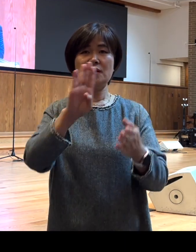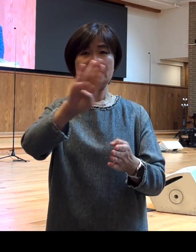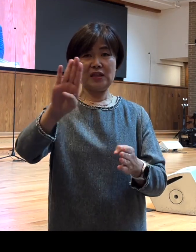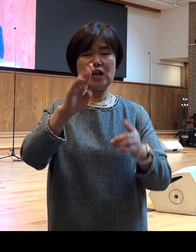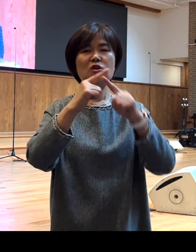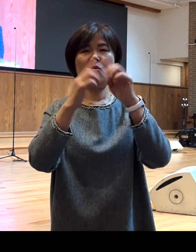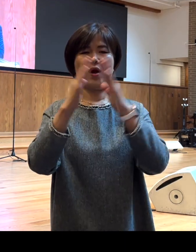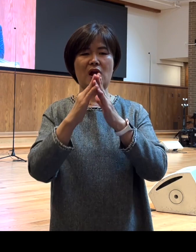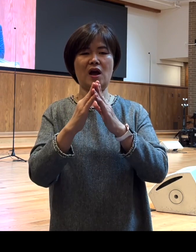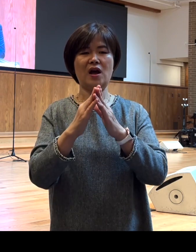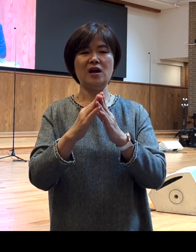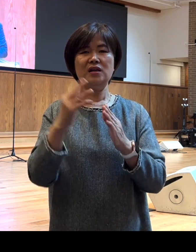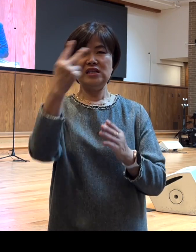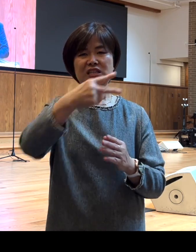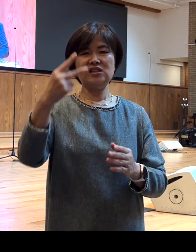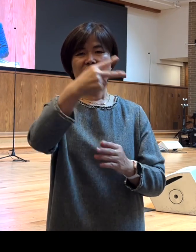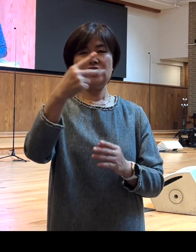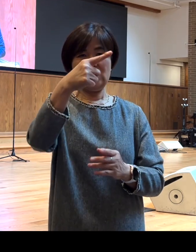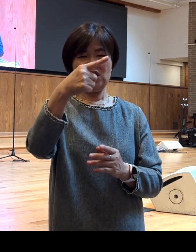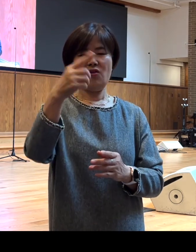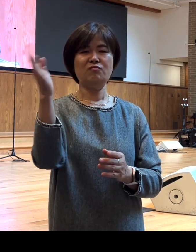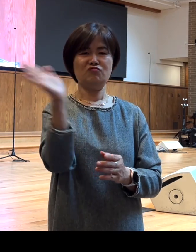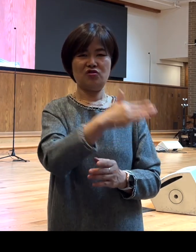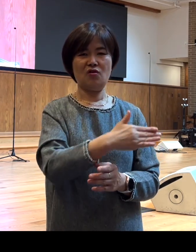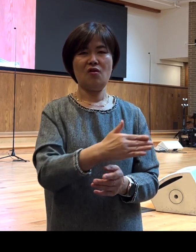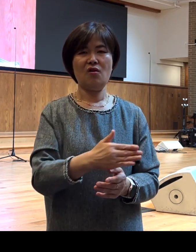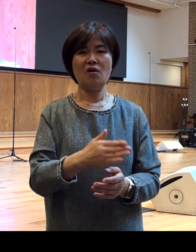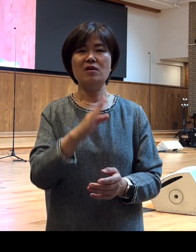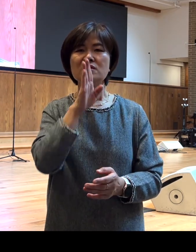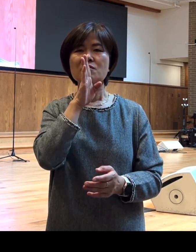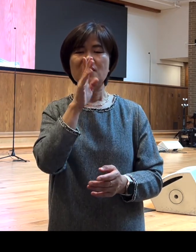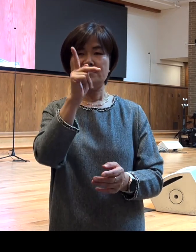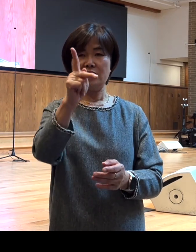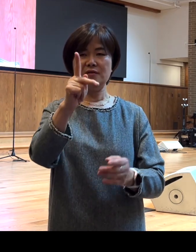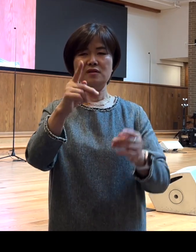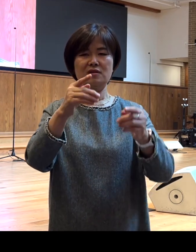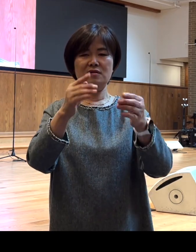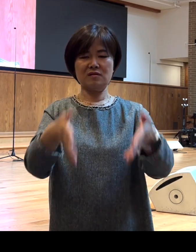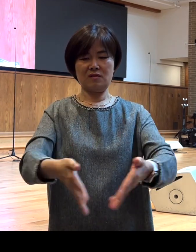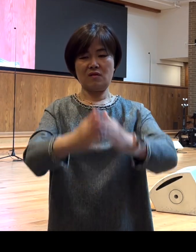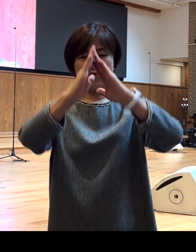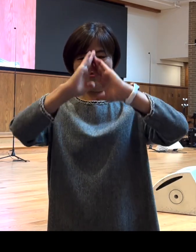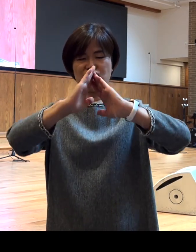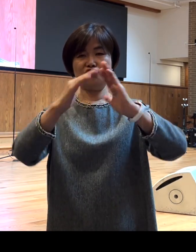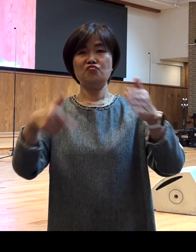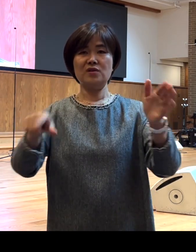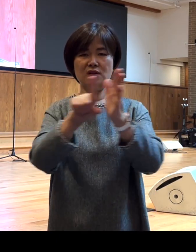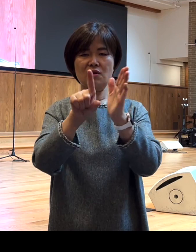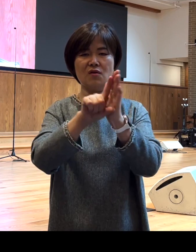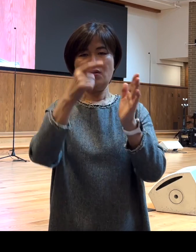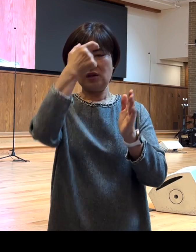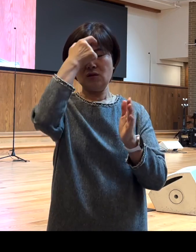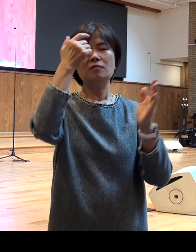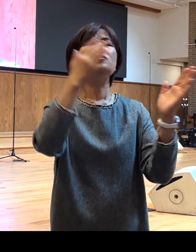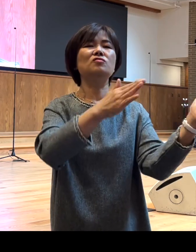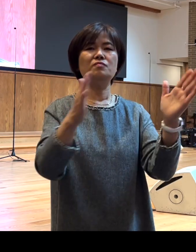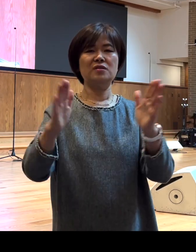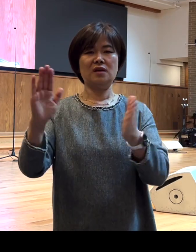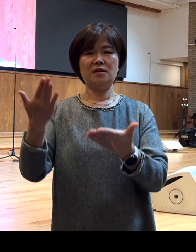2001년부터 프라미센터 건축을 위해서 기도하면서 준비했습니다 오랜 기간